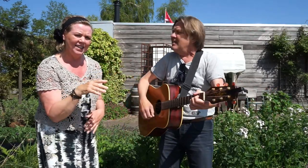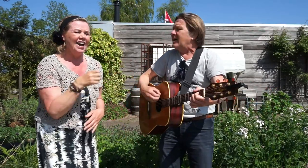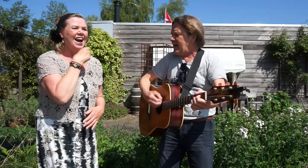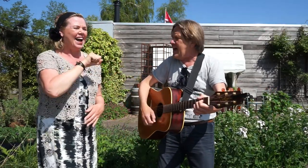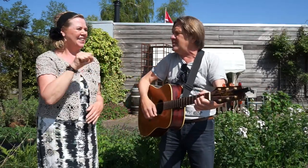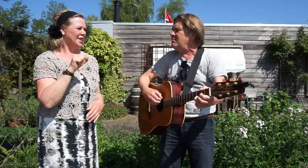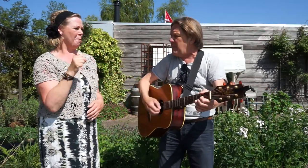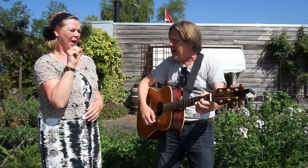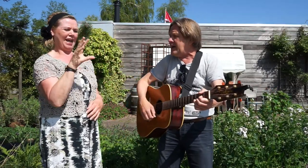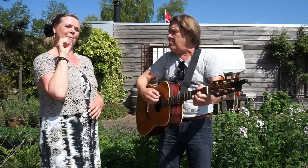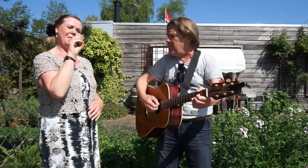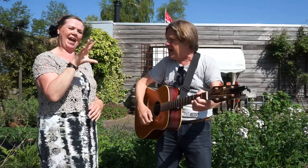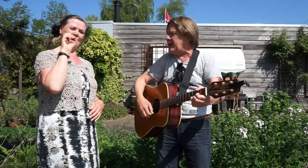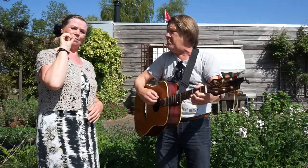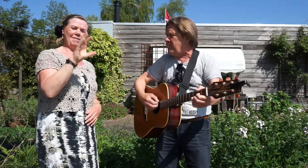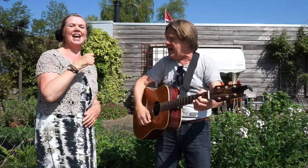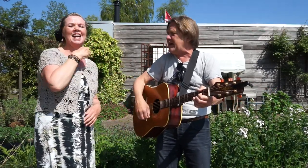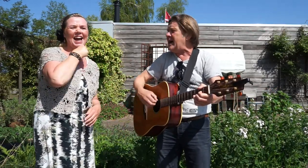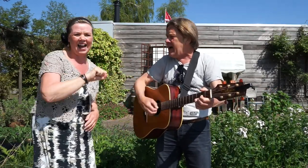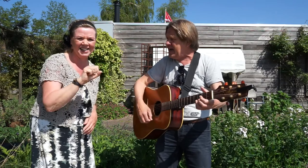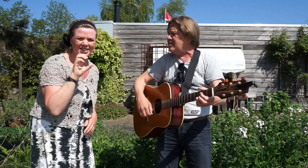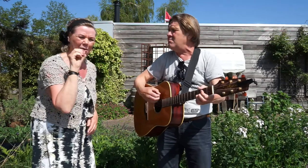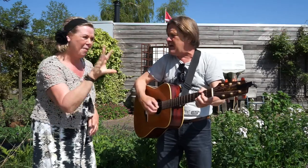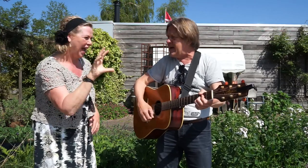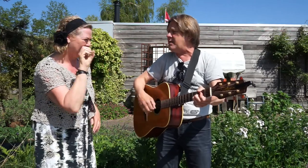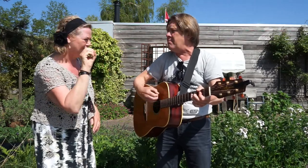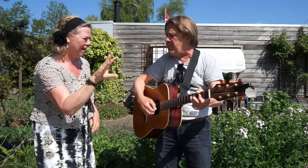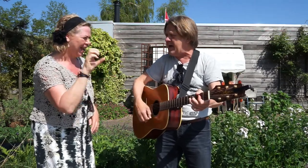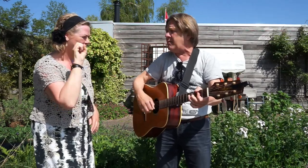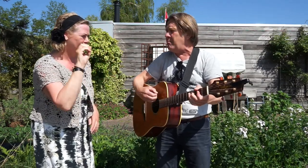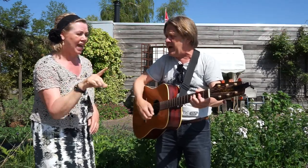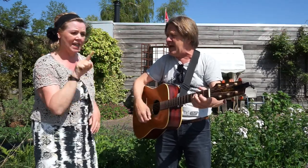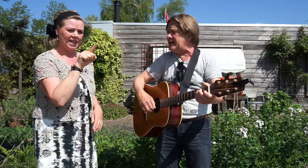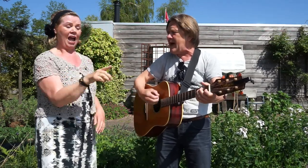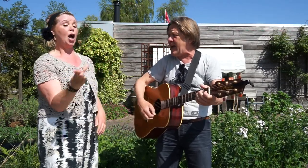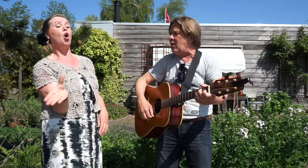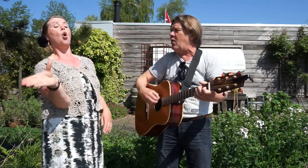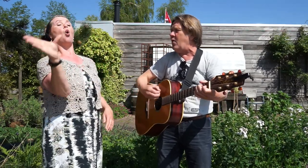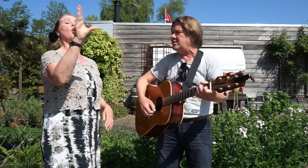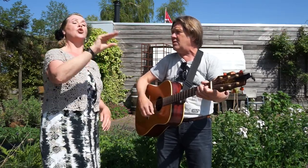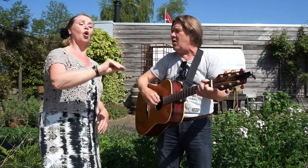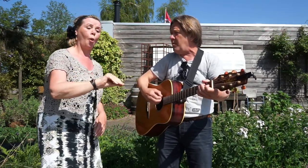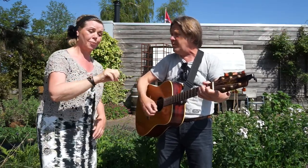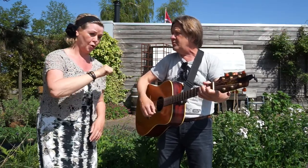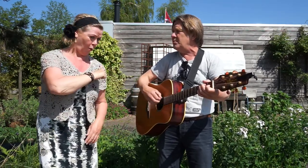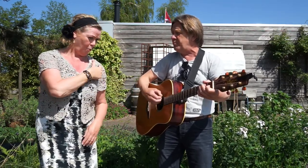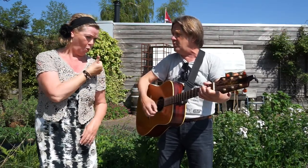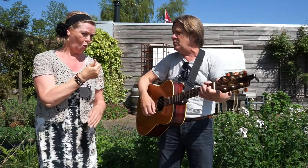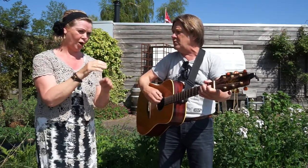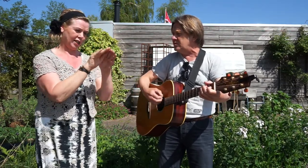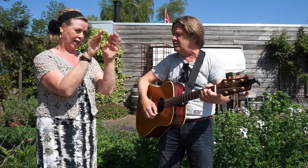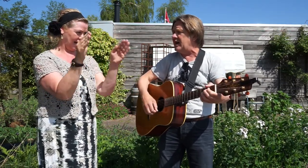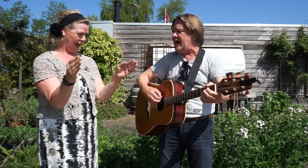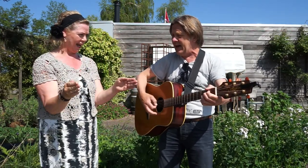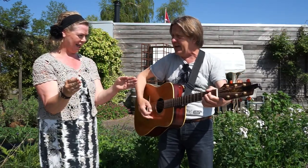Geitje mek, mek, mek. Geitje mek, mek, mek. Jij hoort op de boerderij.